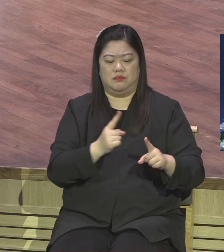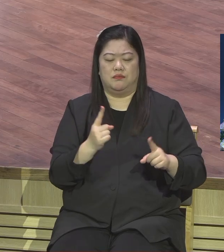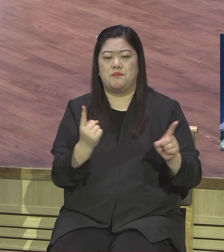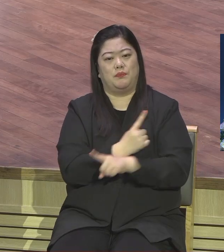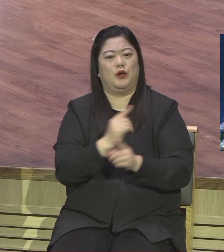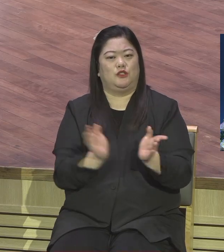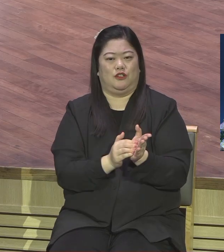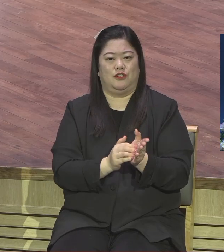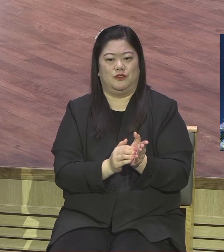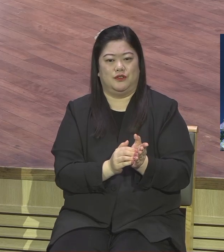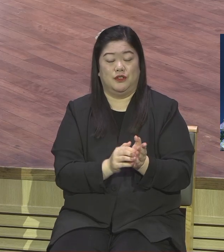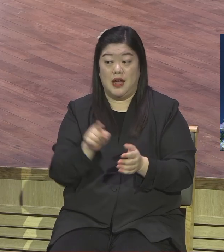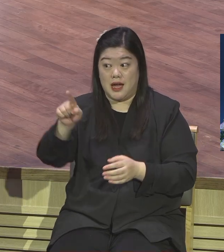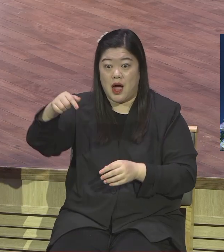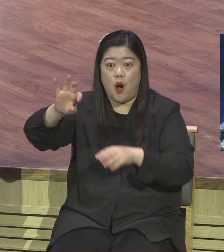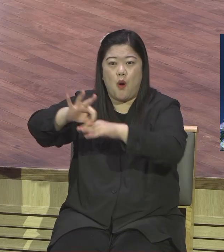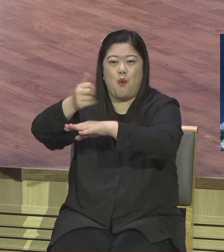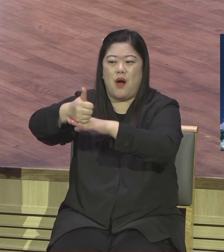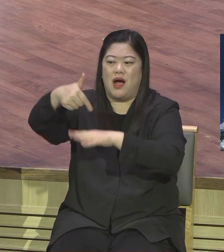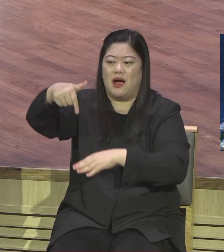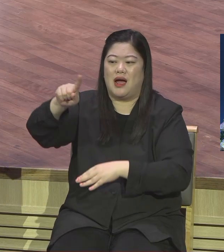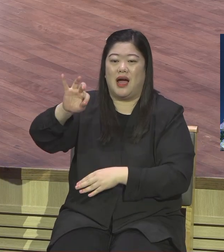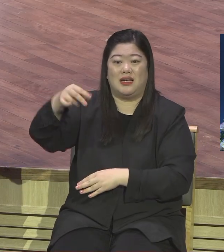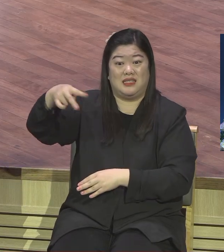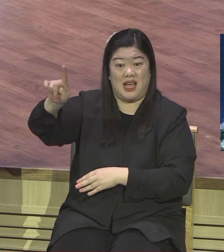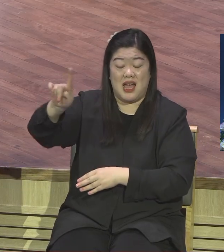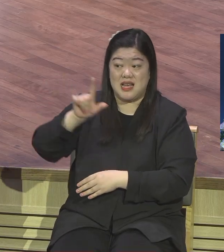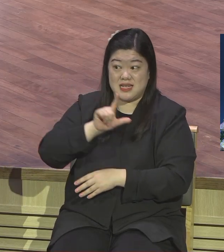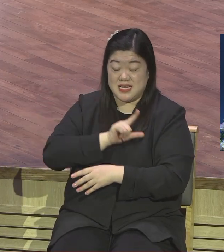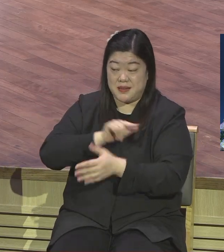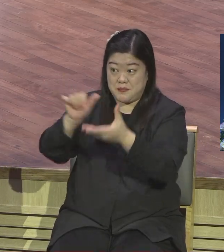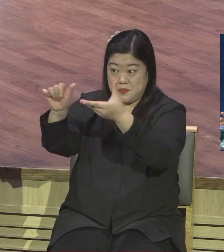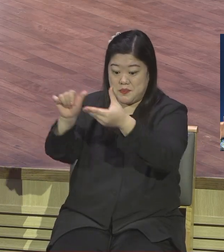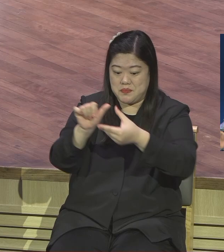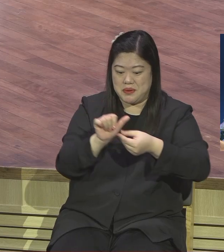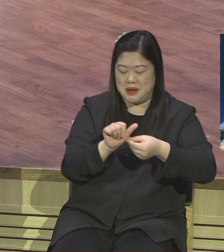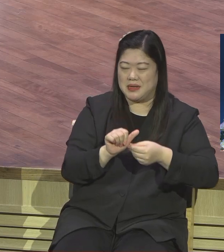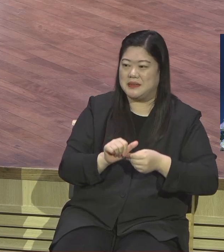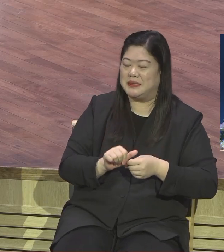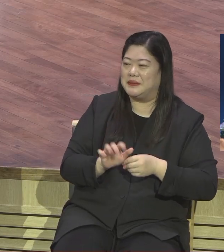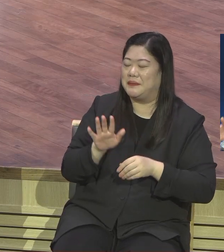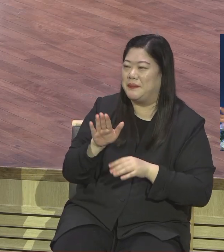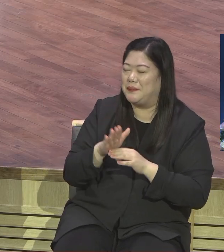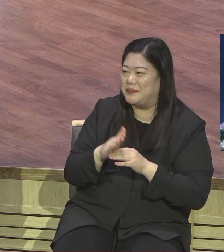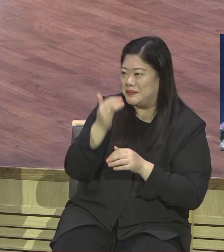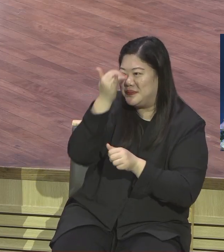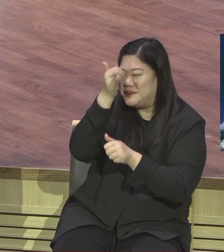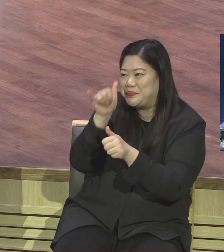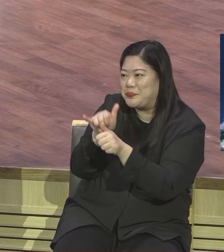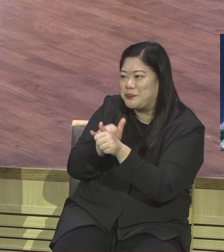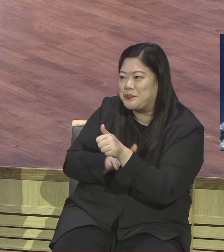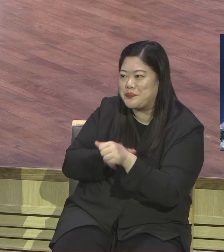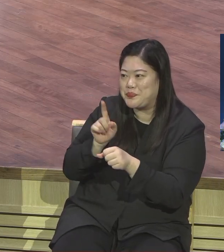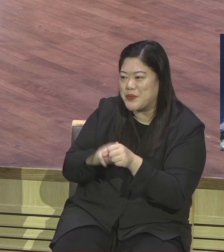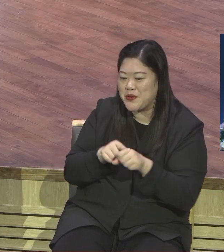이름으로 세워가지고 그것을 새로 지었어요 그러니까 이 지역은 이런저런 우상들이 난무하고 있는 그 현장이에요 지금